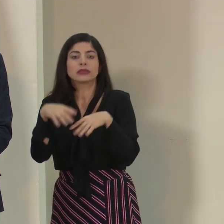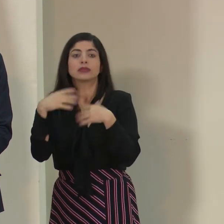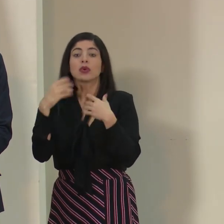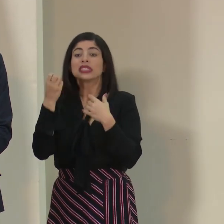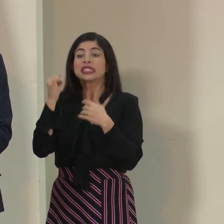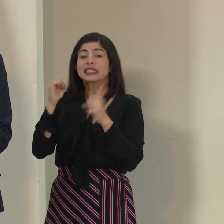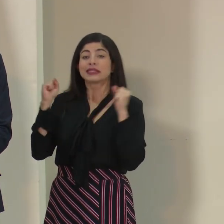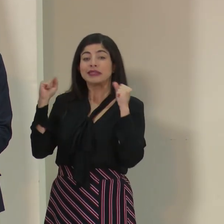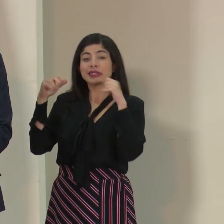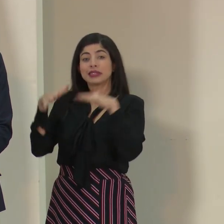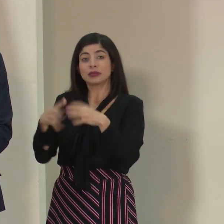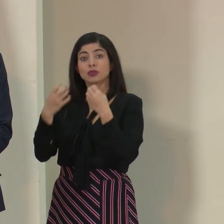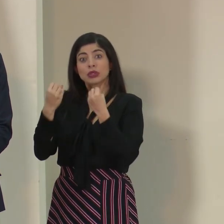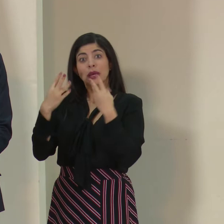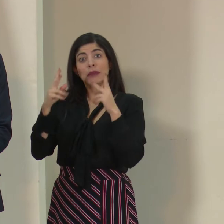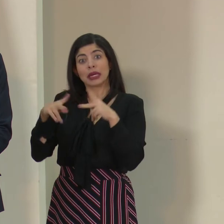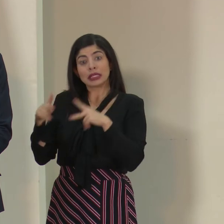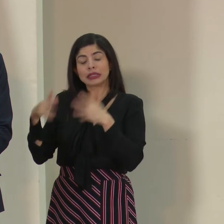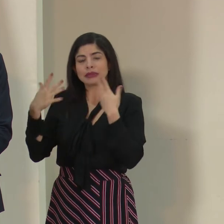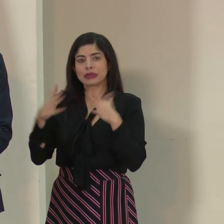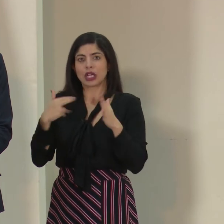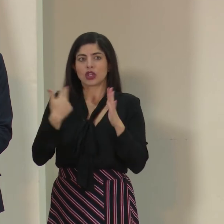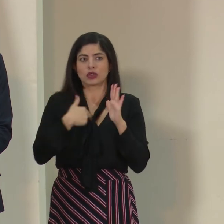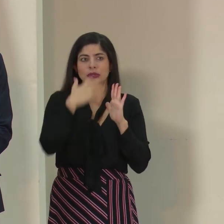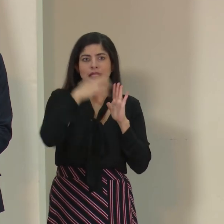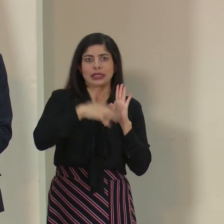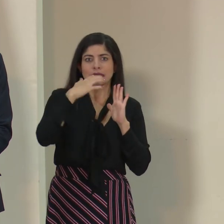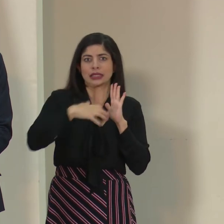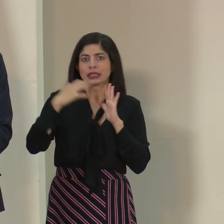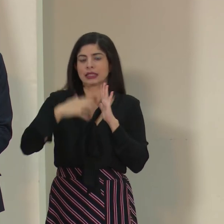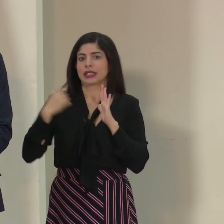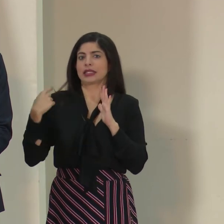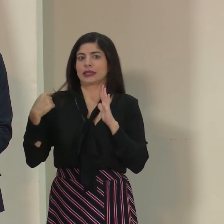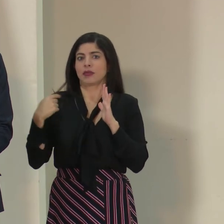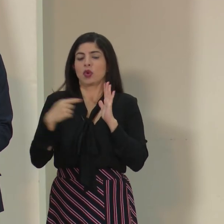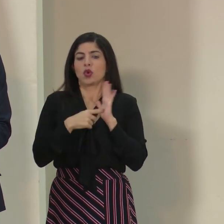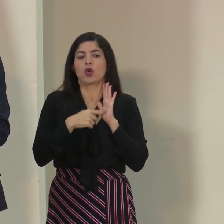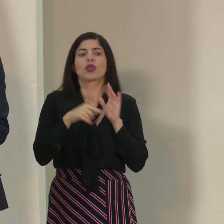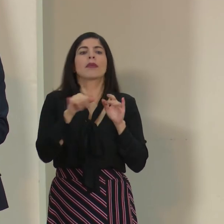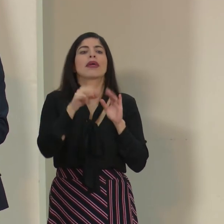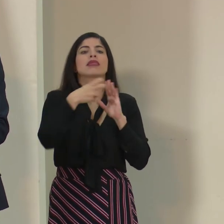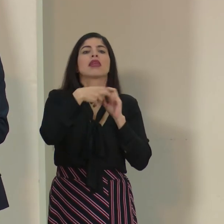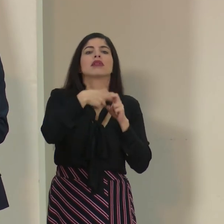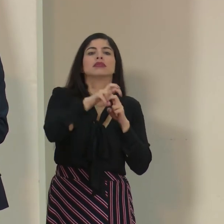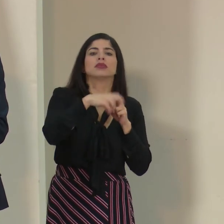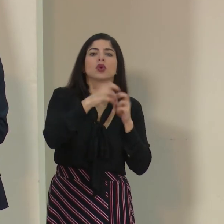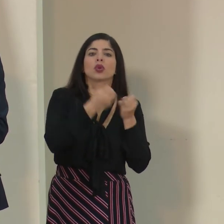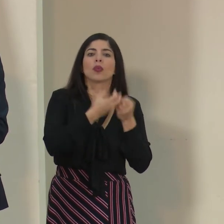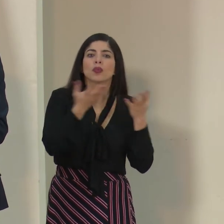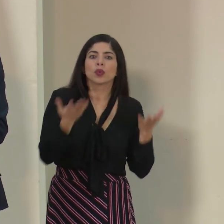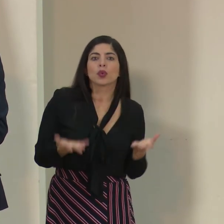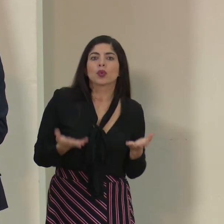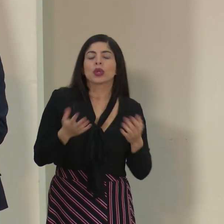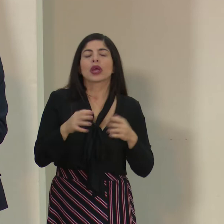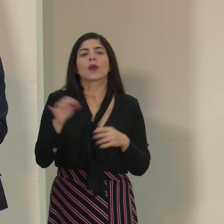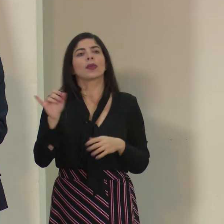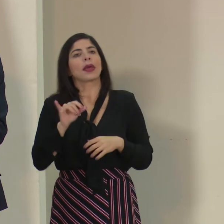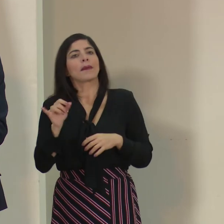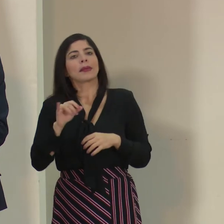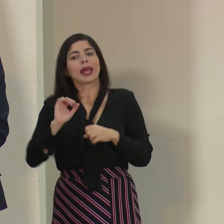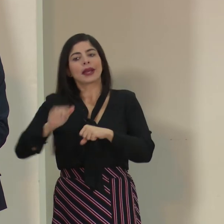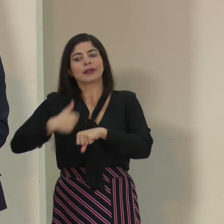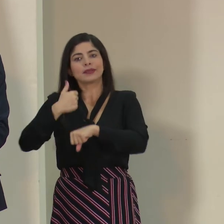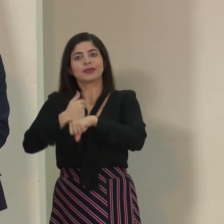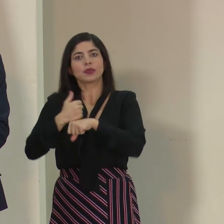concentraciones masivas, hemos ya redactado uno reciente sobre transporte público, también estamos haciendo